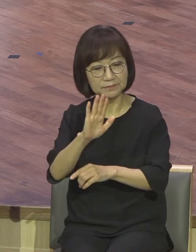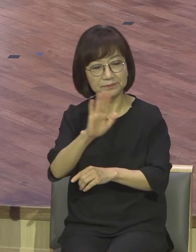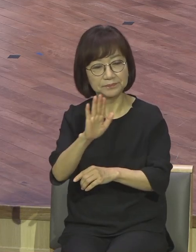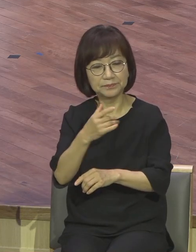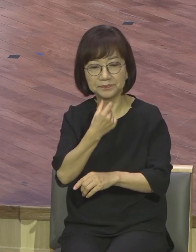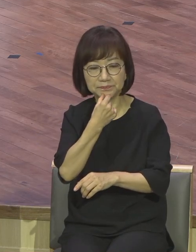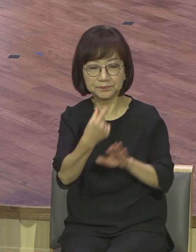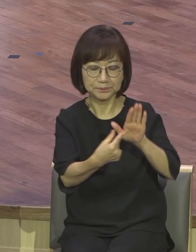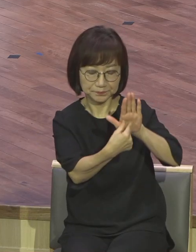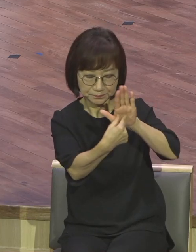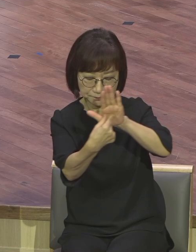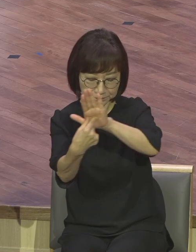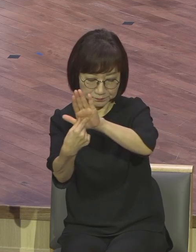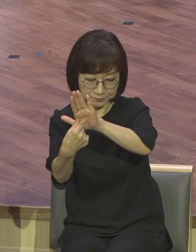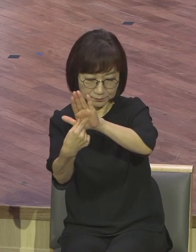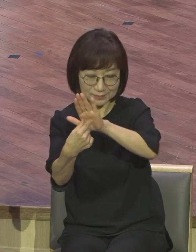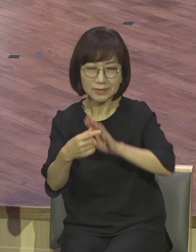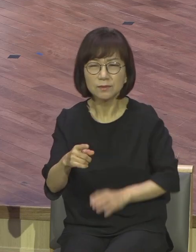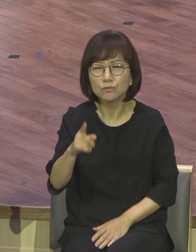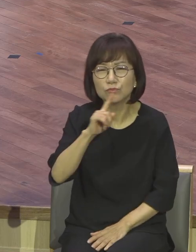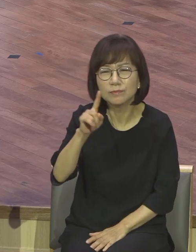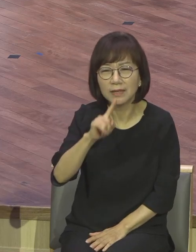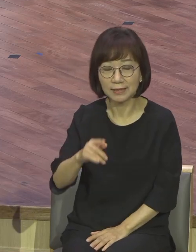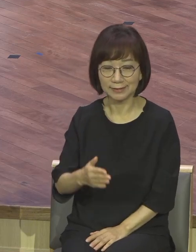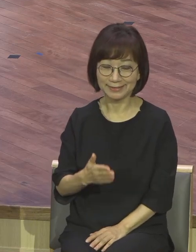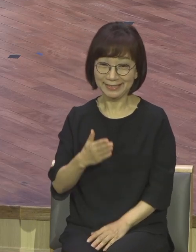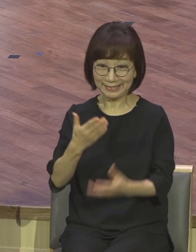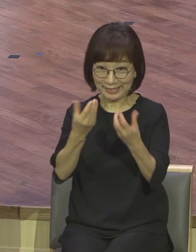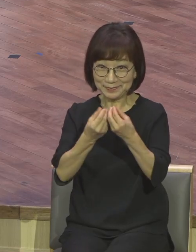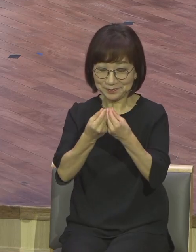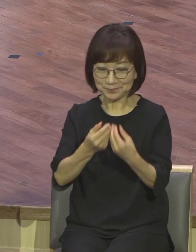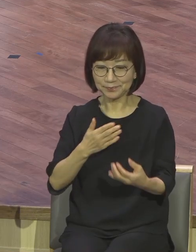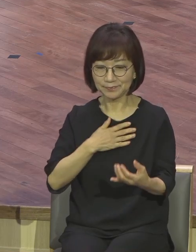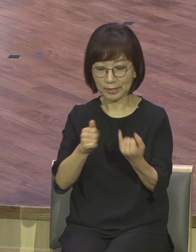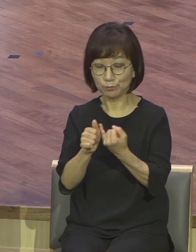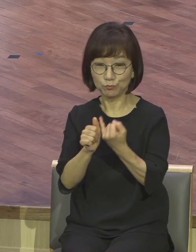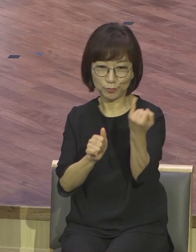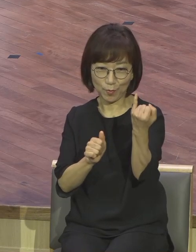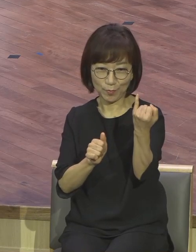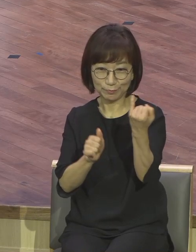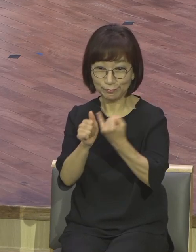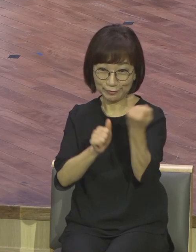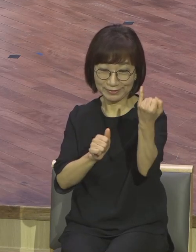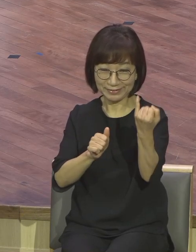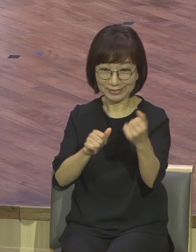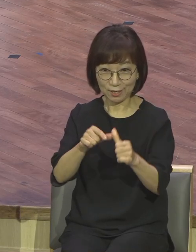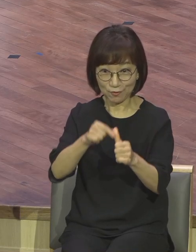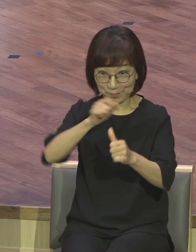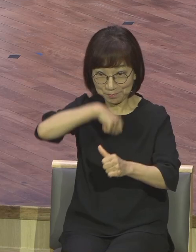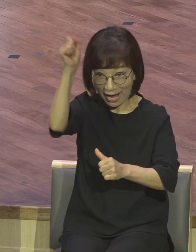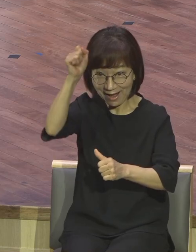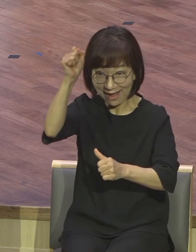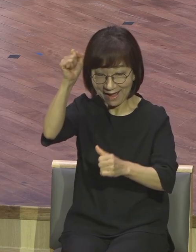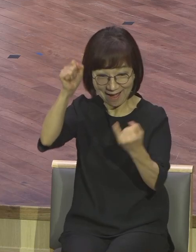내 아내가 구원받았다고 내 부모가 구원받았다고 내가 구원하는 것이 아니다.